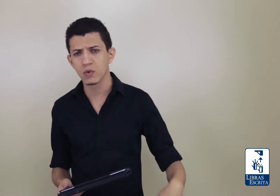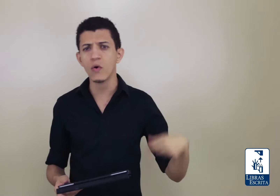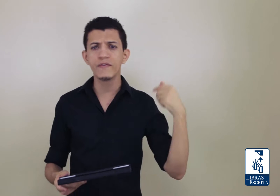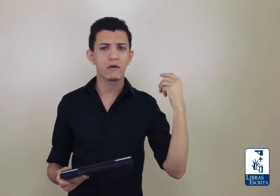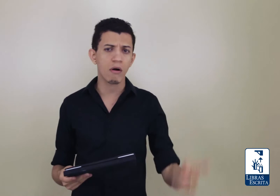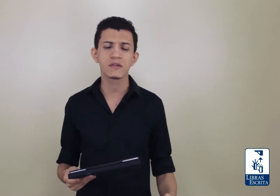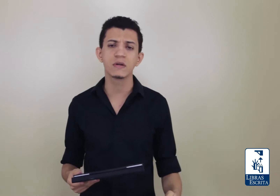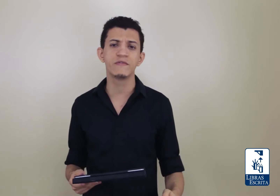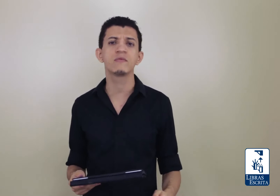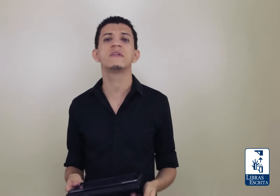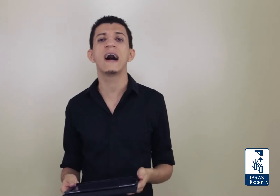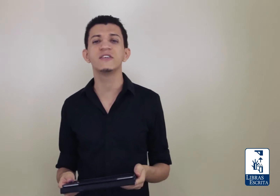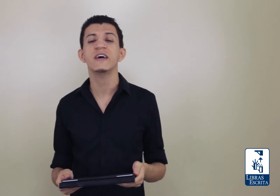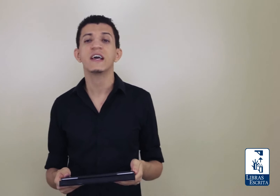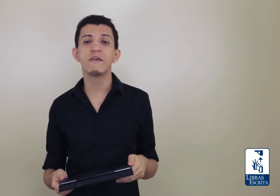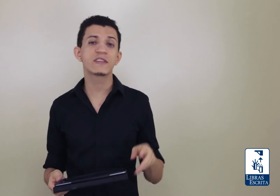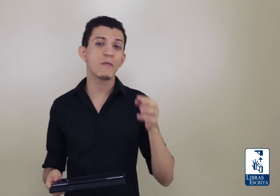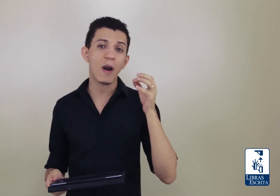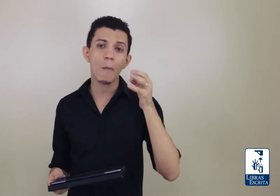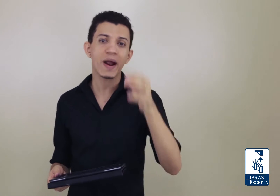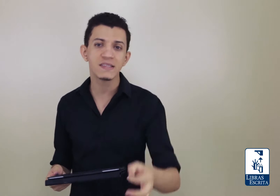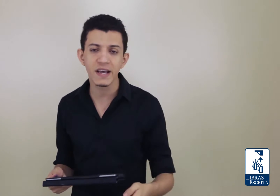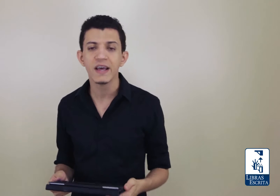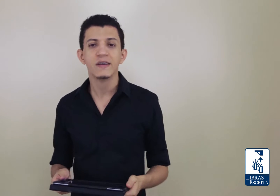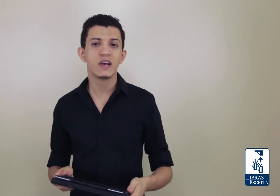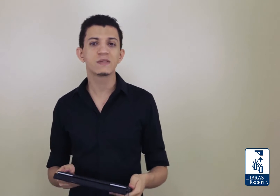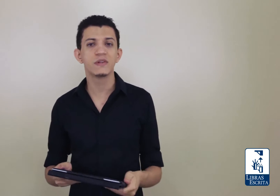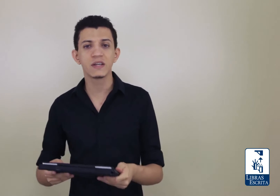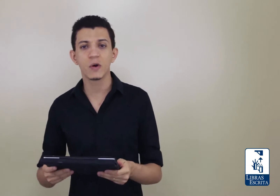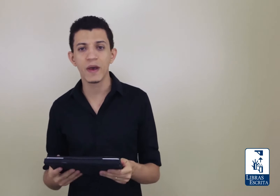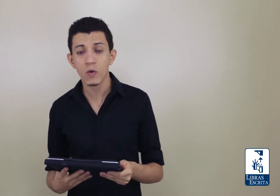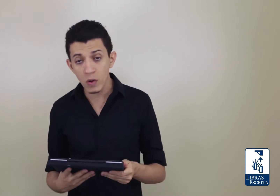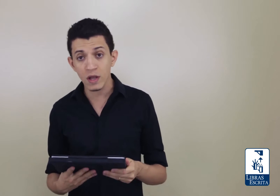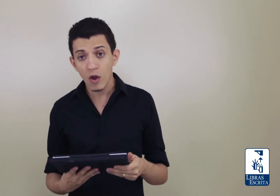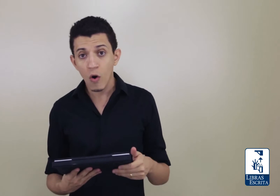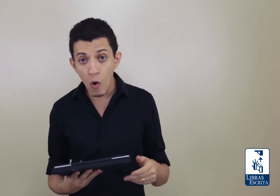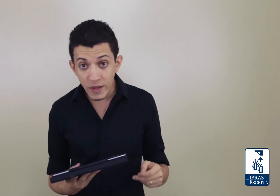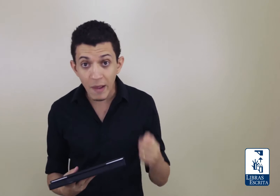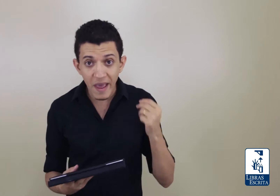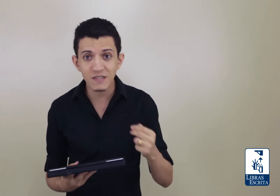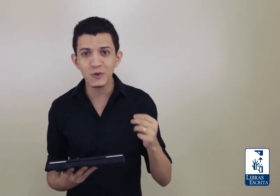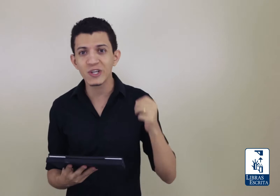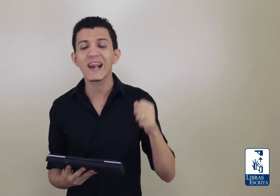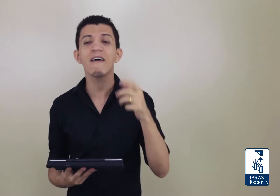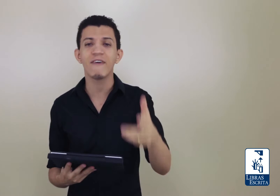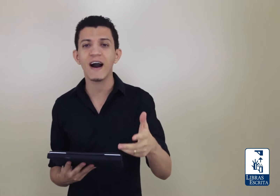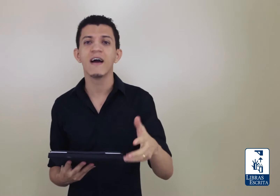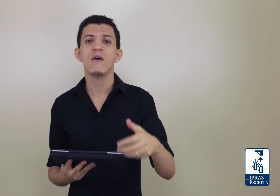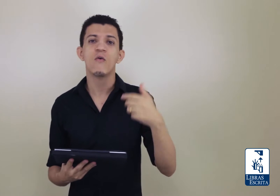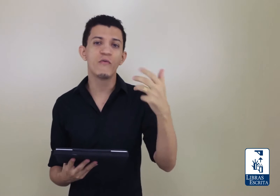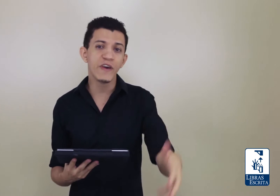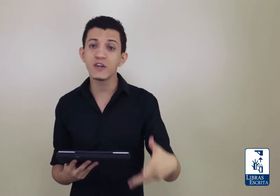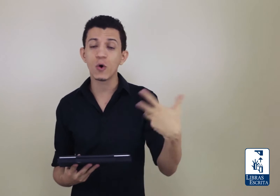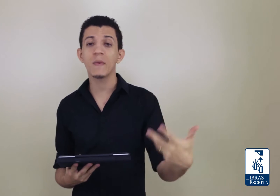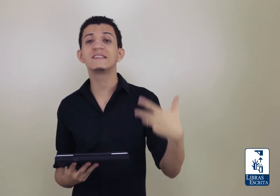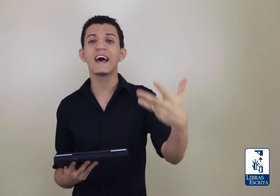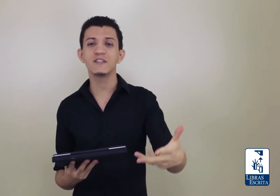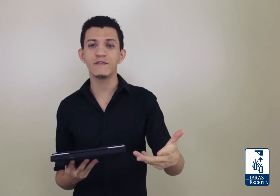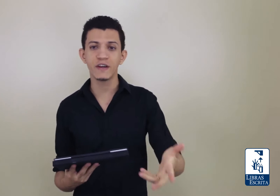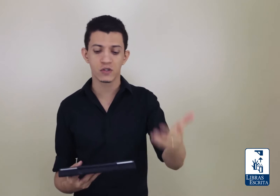dúvida, qual que a sua dificuldade, que eu vou ter o maior prazer de responder a sua pergunta, ou até mesmo de gravar um vídeo ou uma série de vídeos,